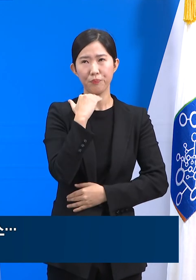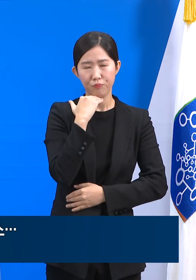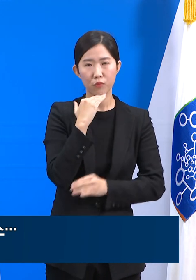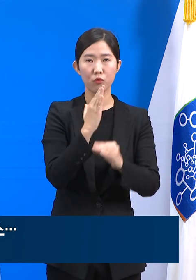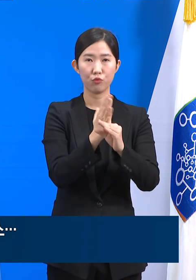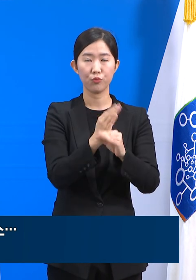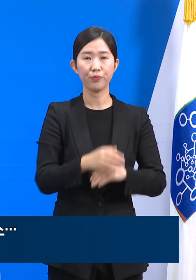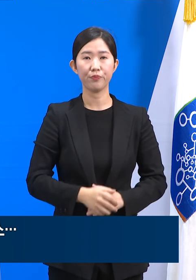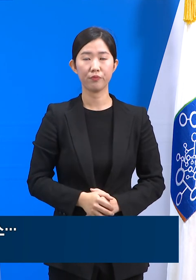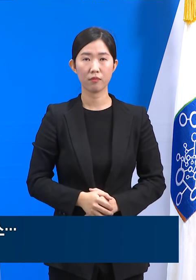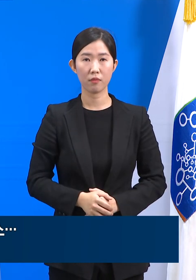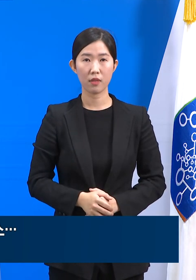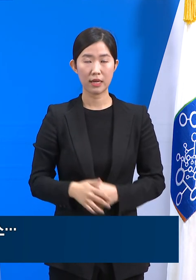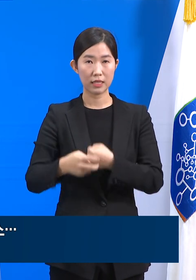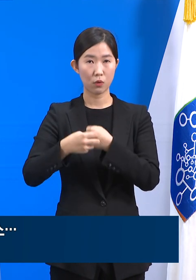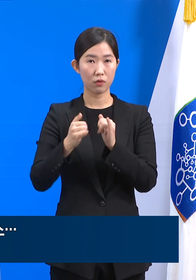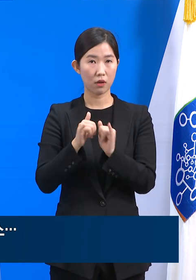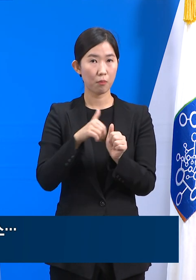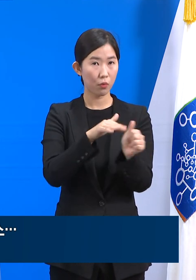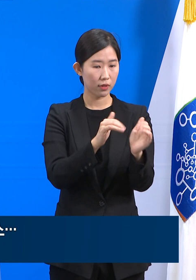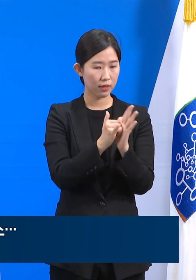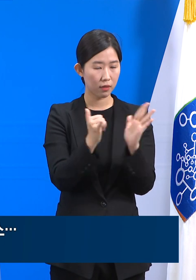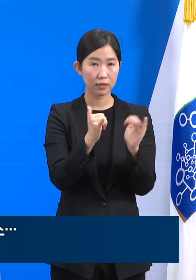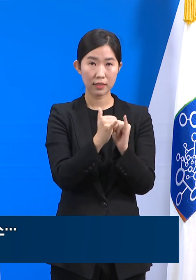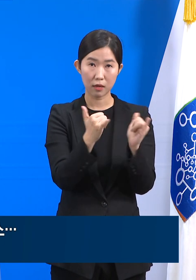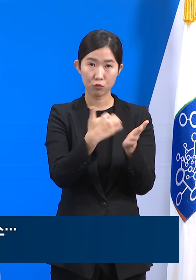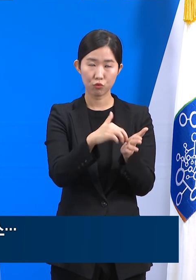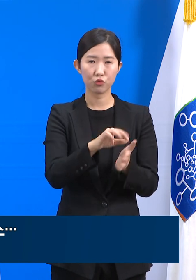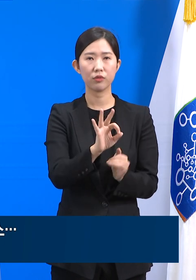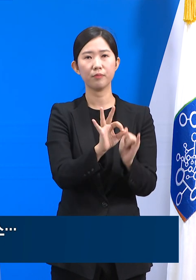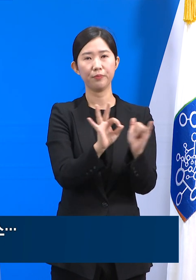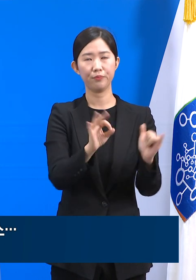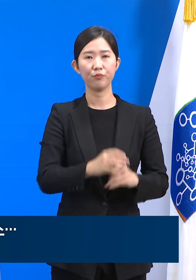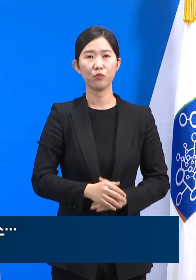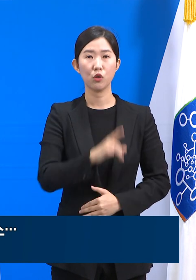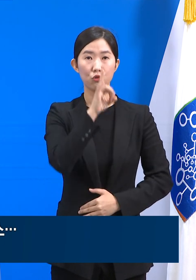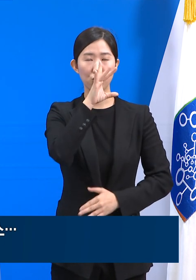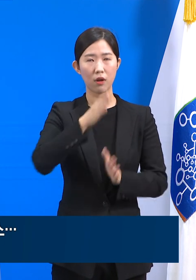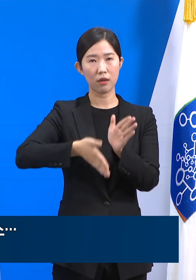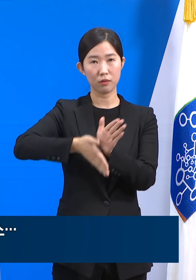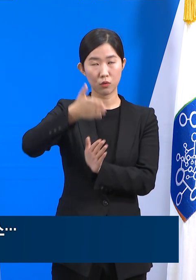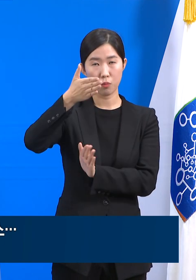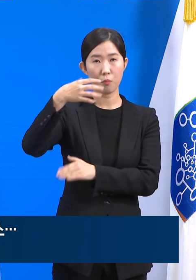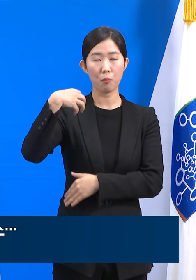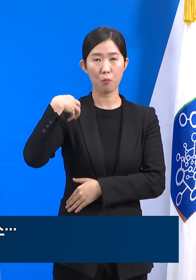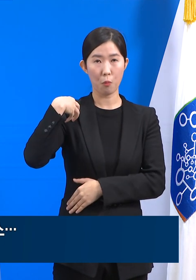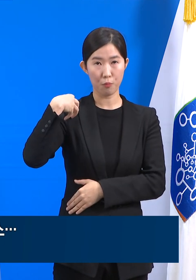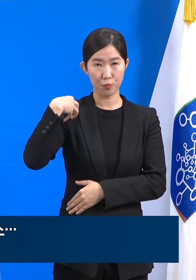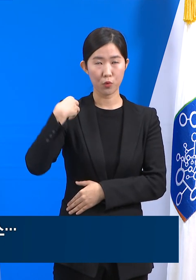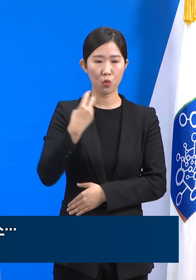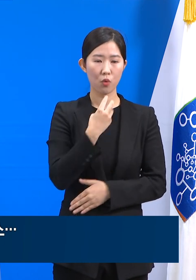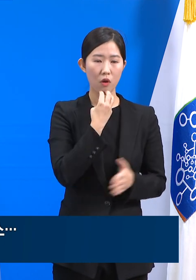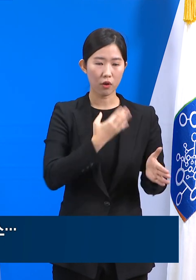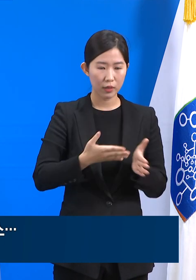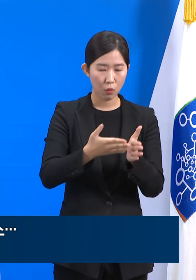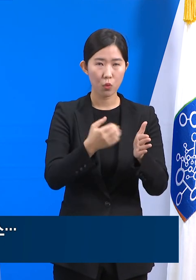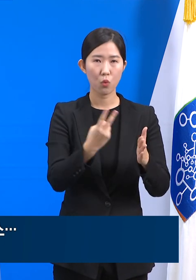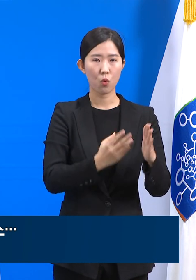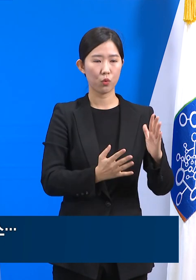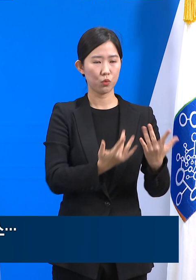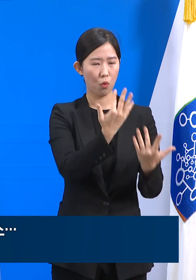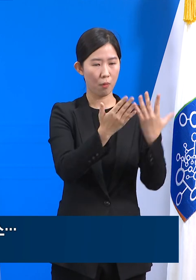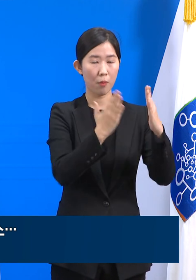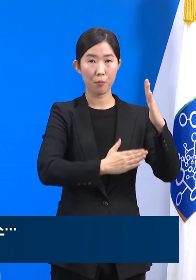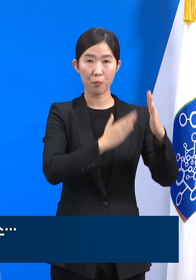시설 내 파견된 인력은 10분입니다. 중수본, 경기도, 경기소반본부가 긴밀하게 공조하고